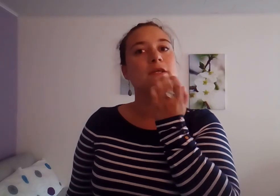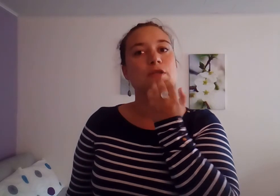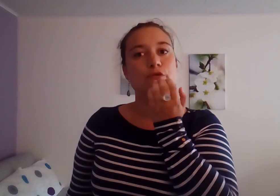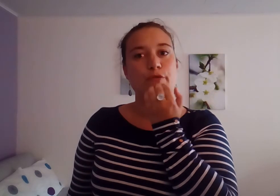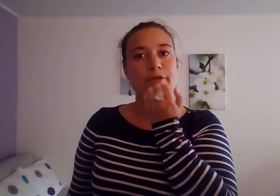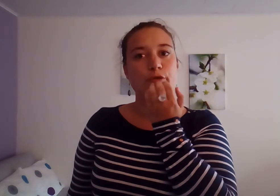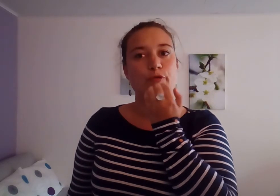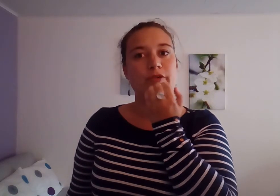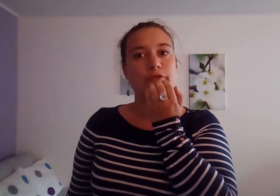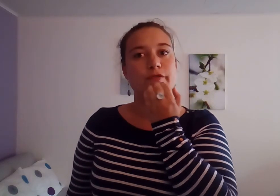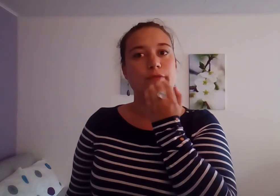Je veux le meilleur pour mes enfants.